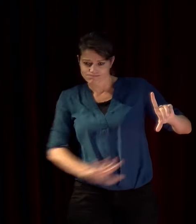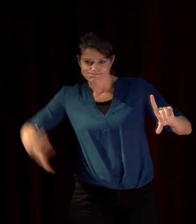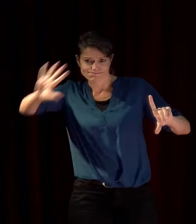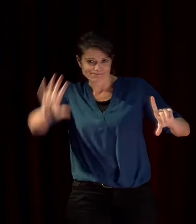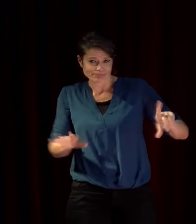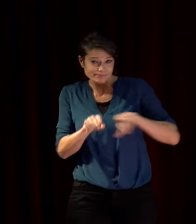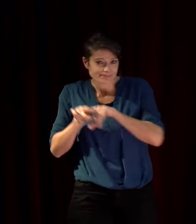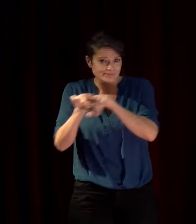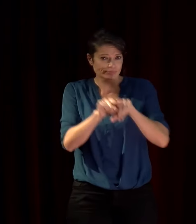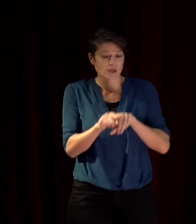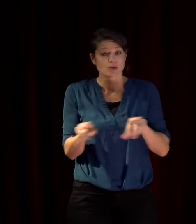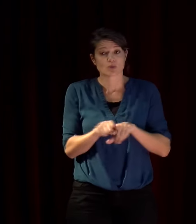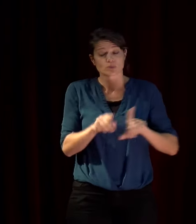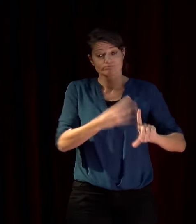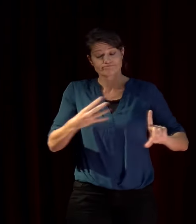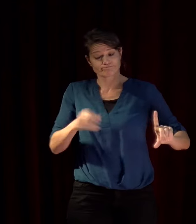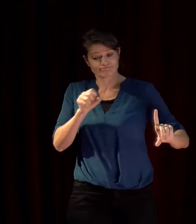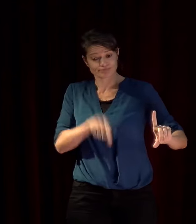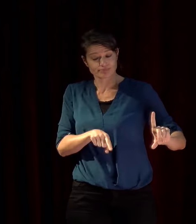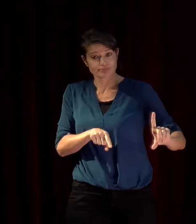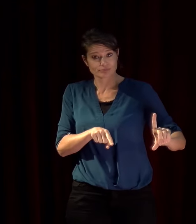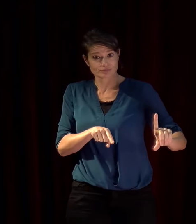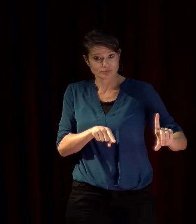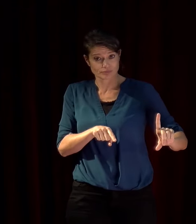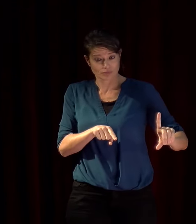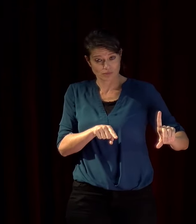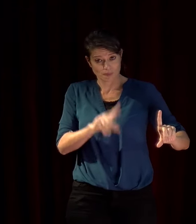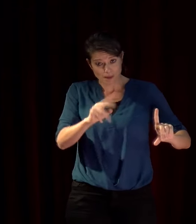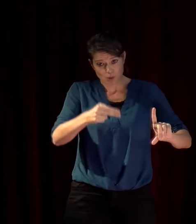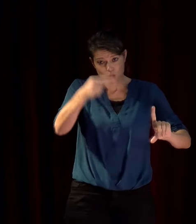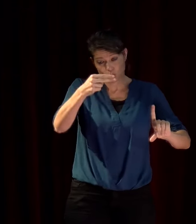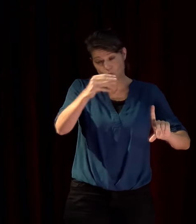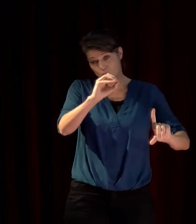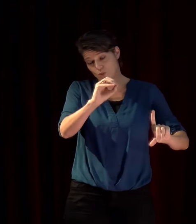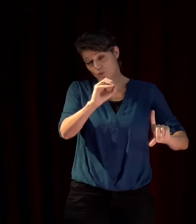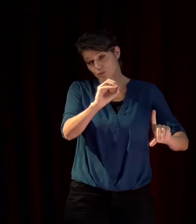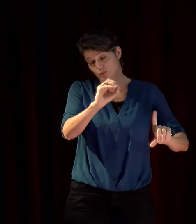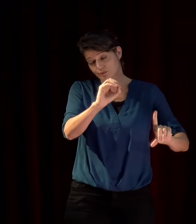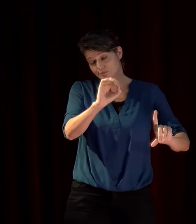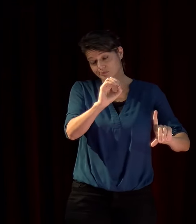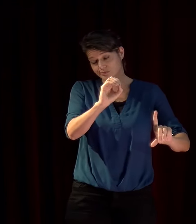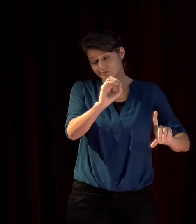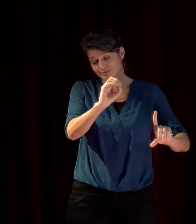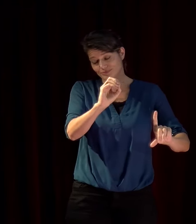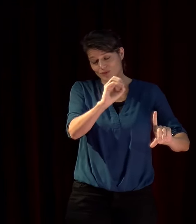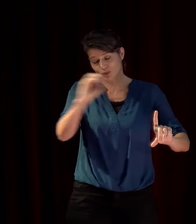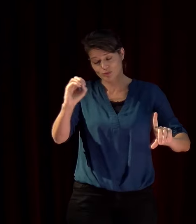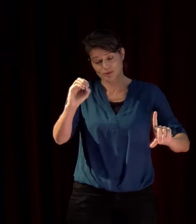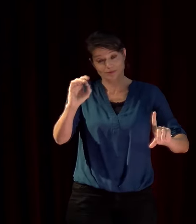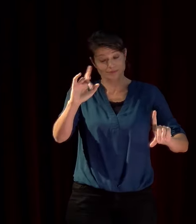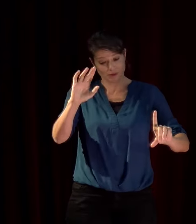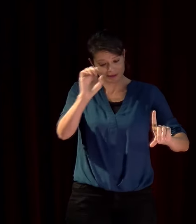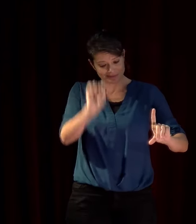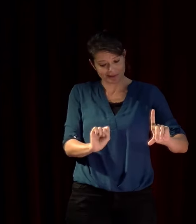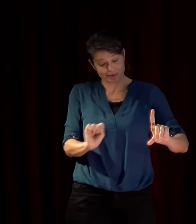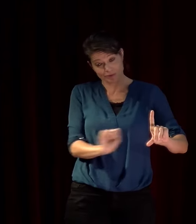en Méditerranée ce qui unit la rive nord-ouest de la Méditerranée et la rive sud-est est